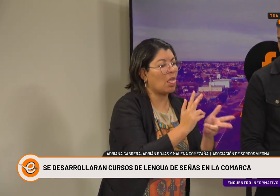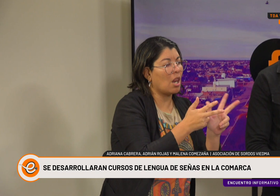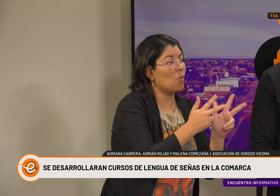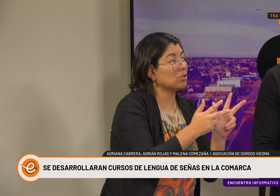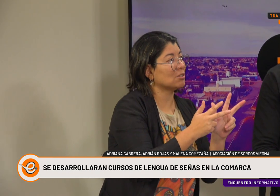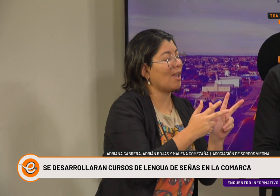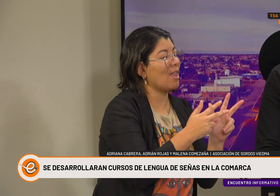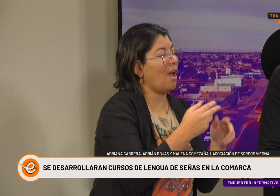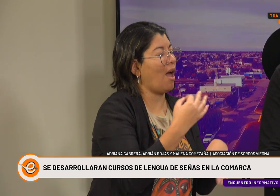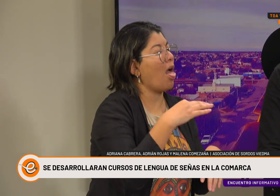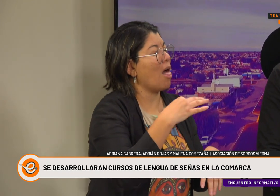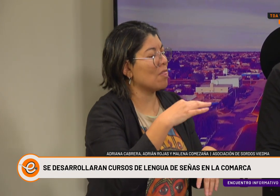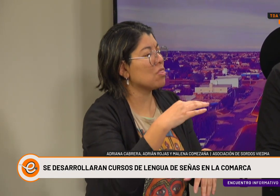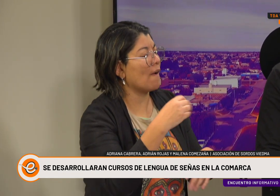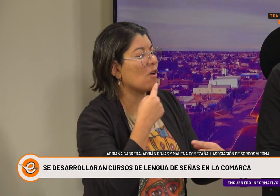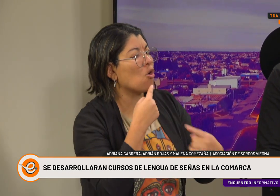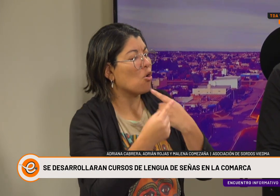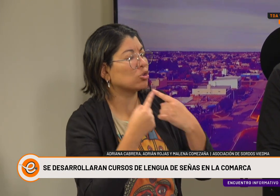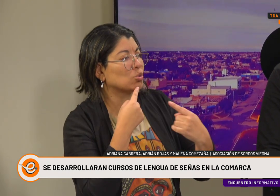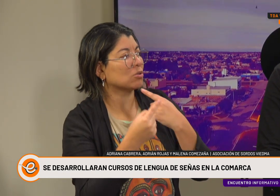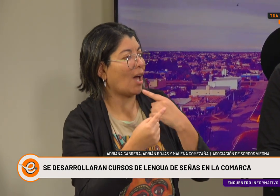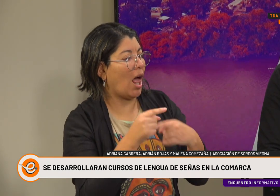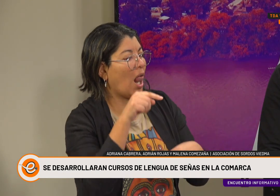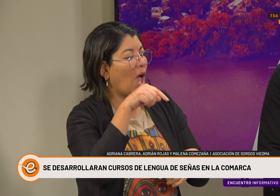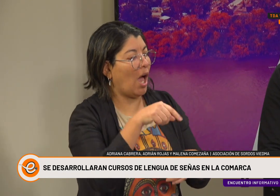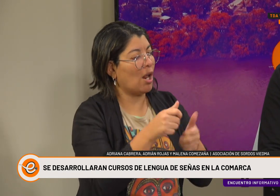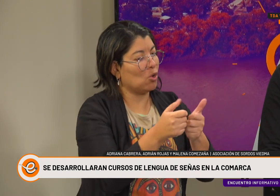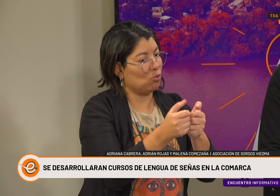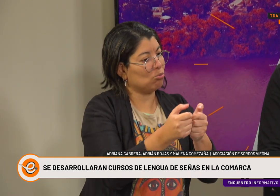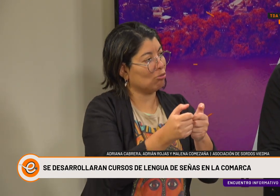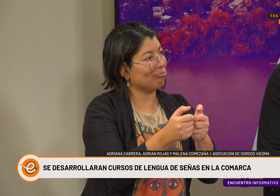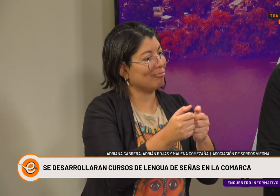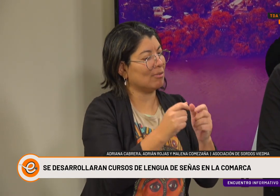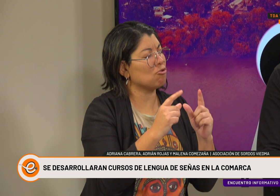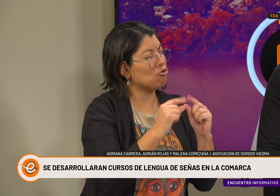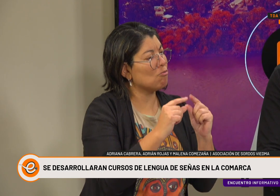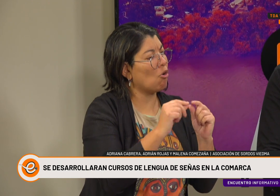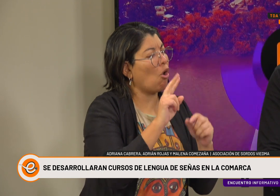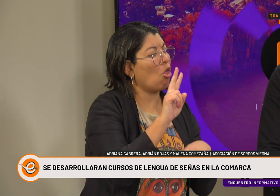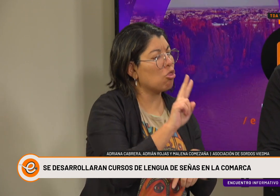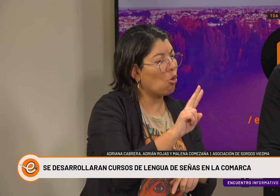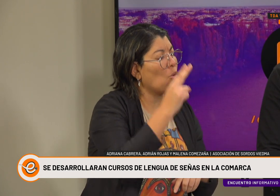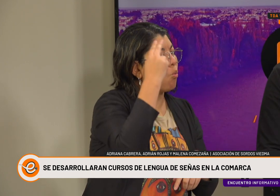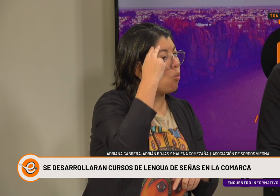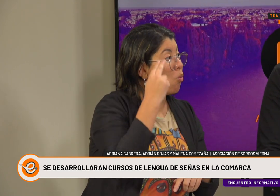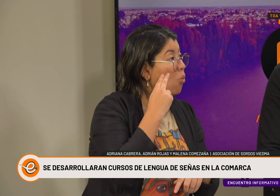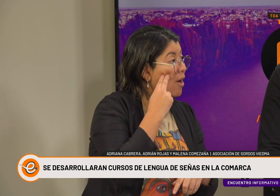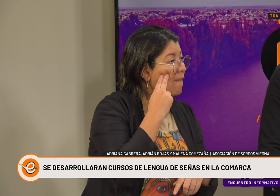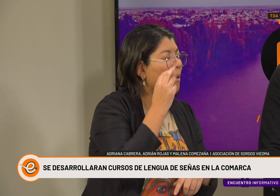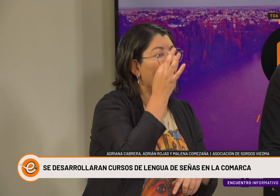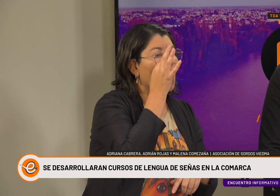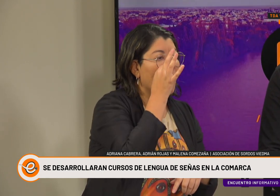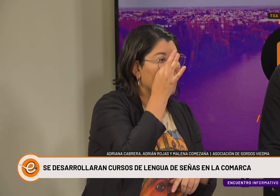Todos los interesados en aprender lengua de señas tienen que consultar a su número de teléfono, que es